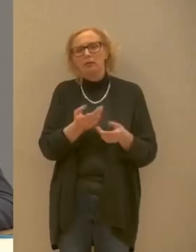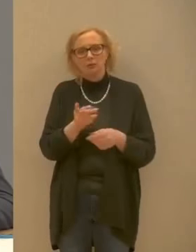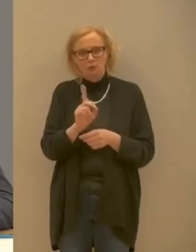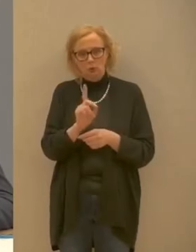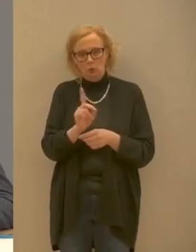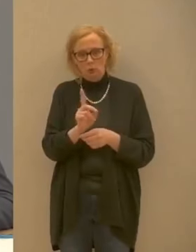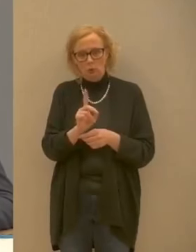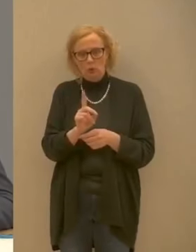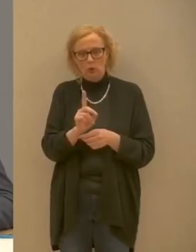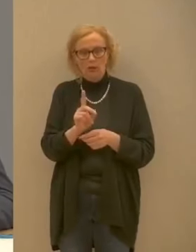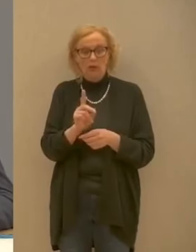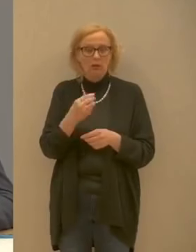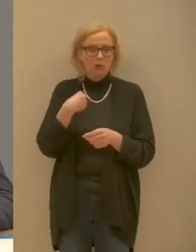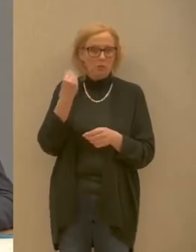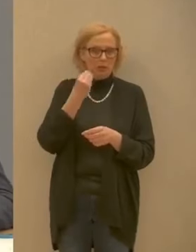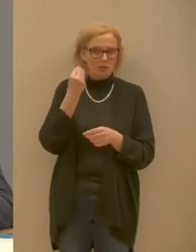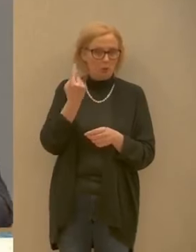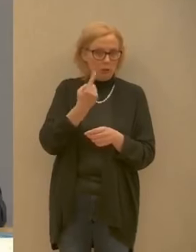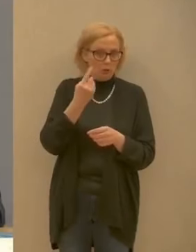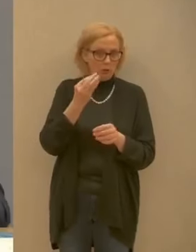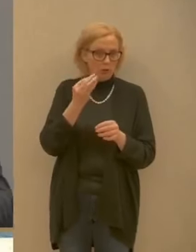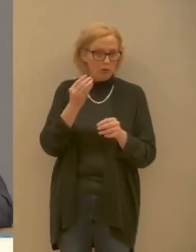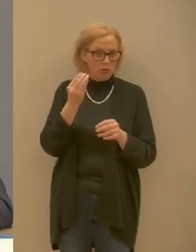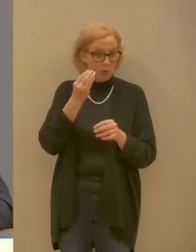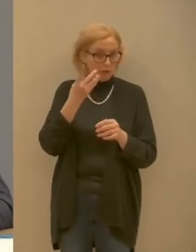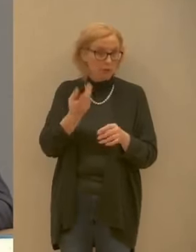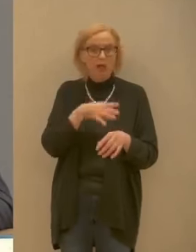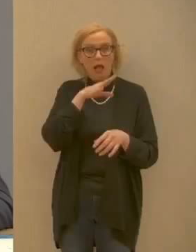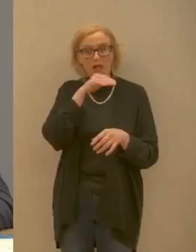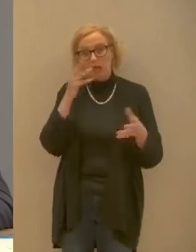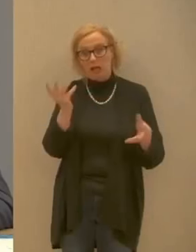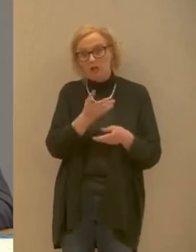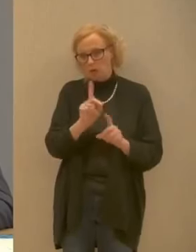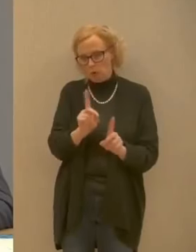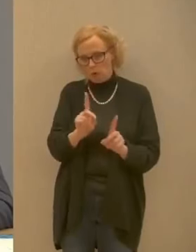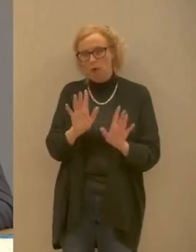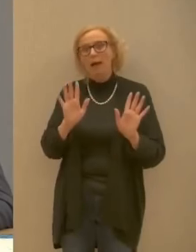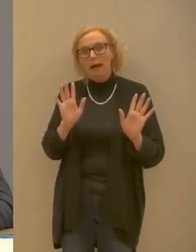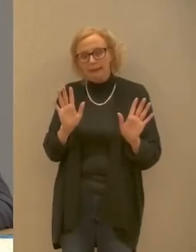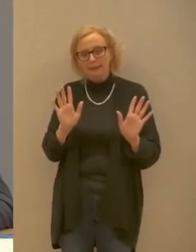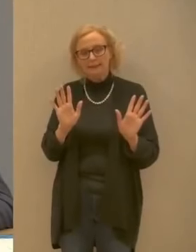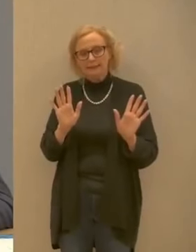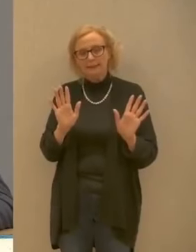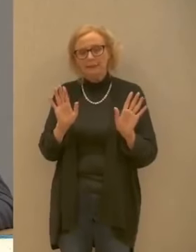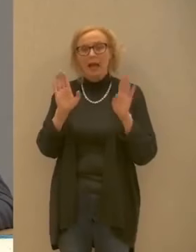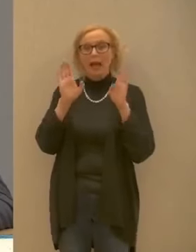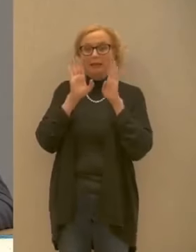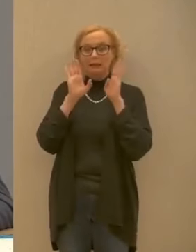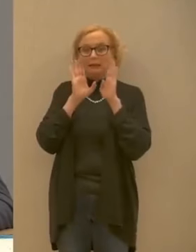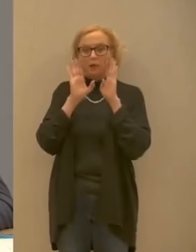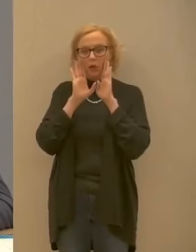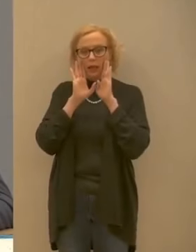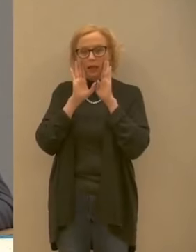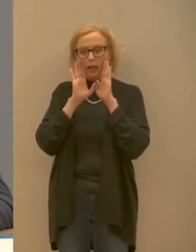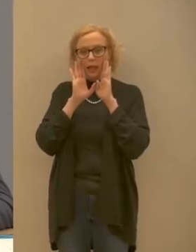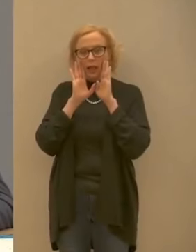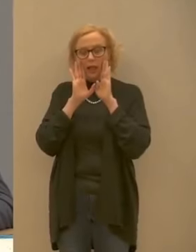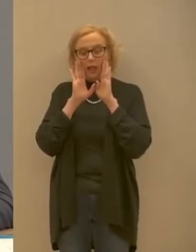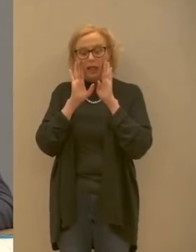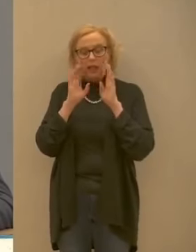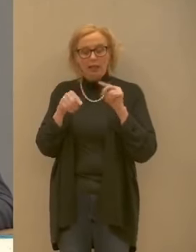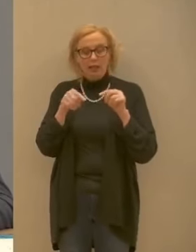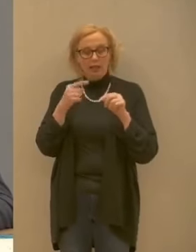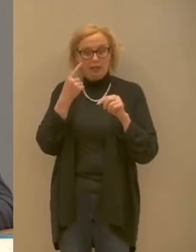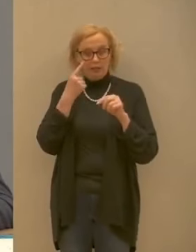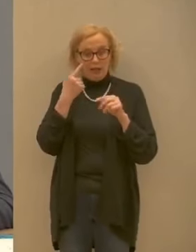io credo che questo non lo pensi nessuno ovviamente però attenzioniamo perché il percorso che abbiamo sotto gli